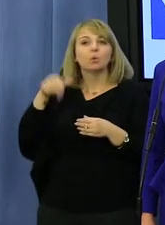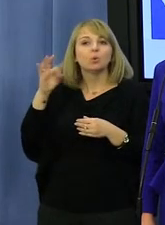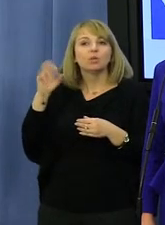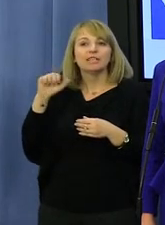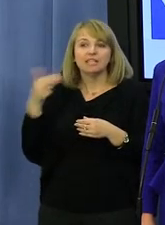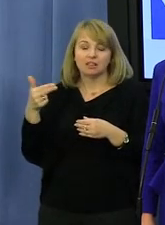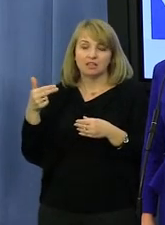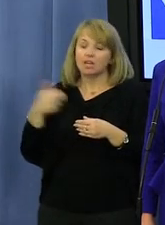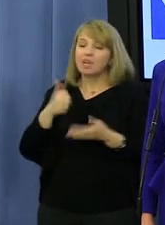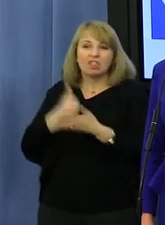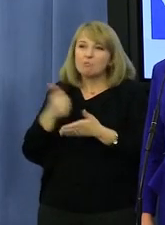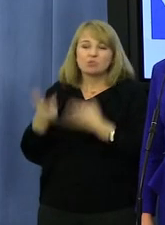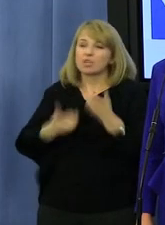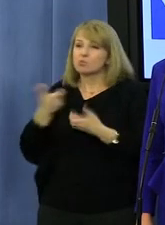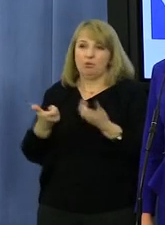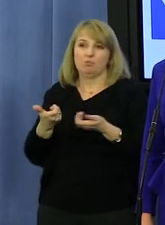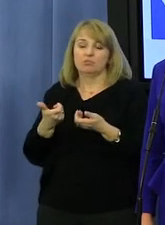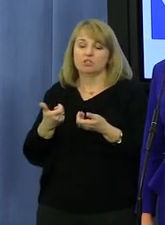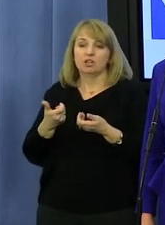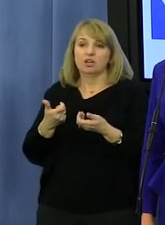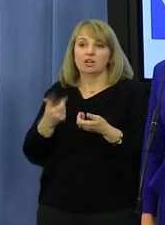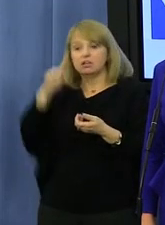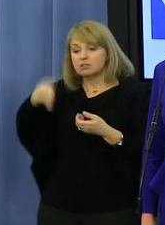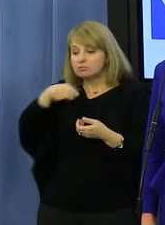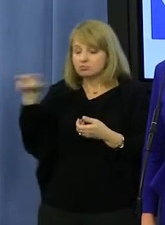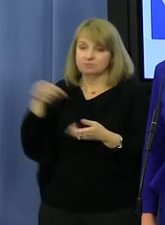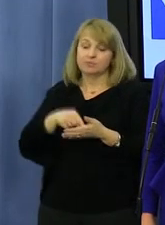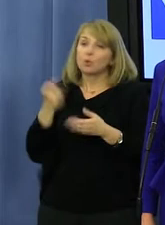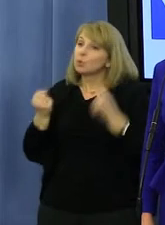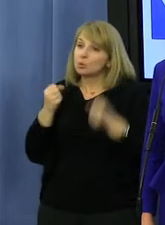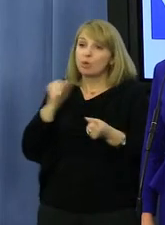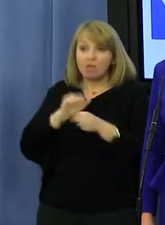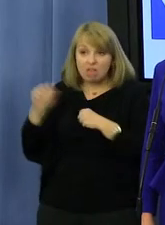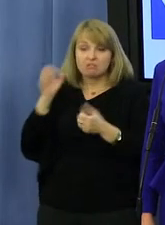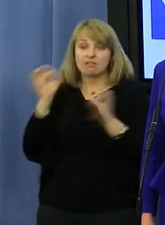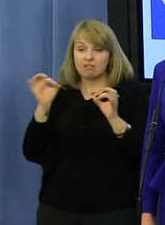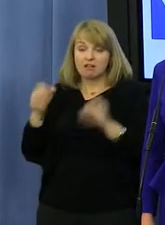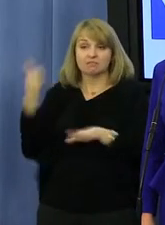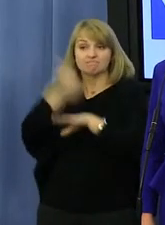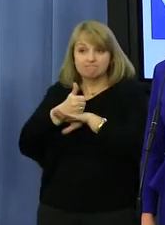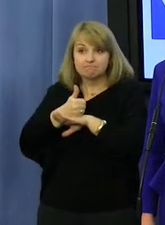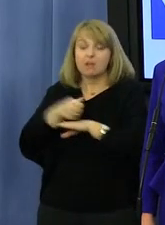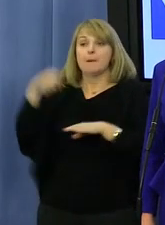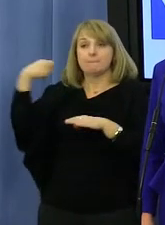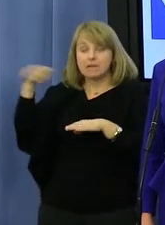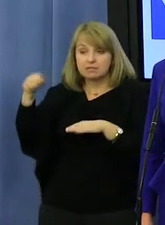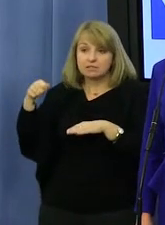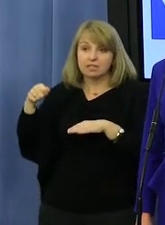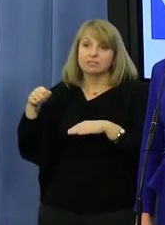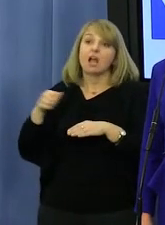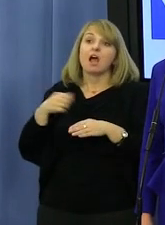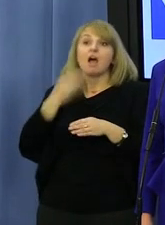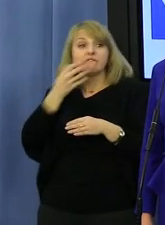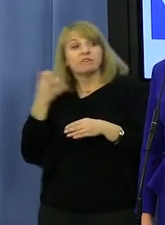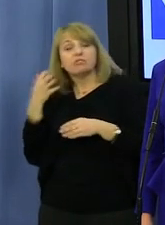Putin. I powiedzieć, że nie było Dostojewskiego, nie było Tostoja, nie było Majakowskiego, nie było wszystkich tych